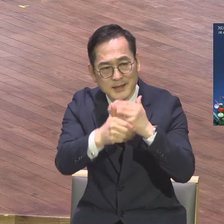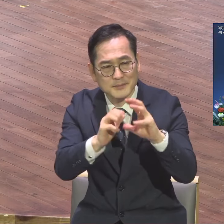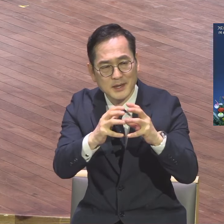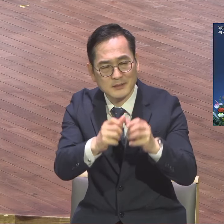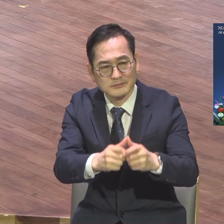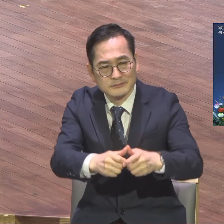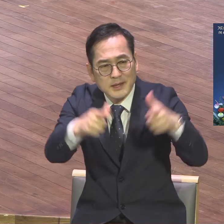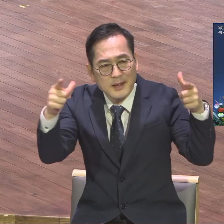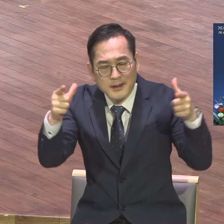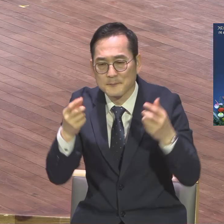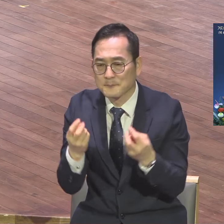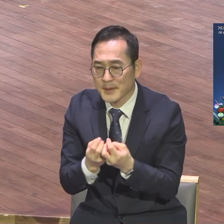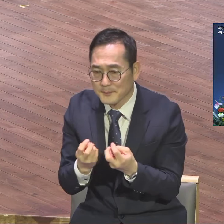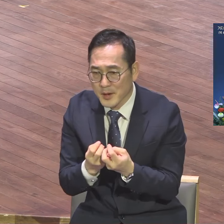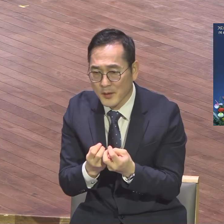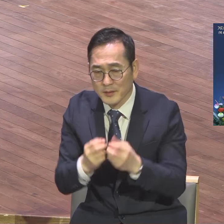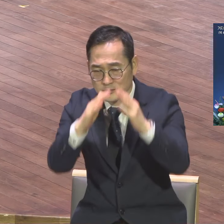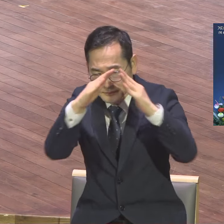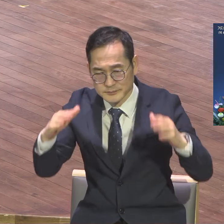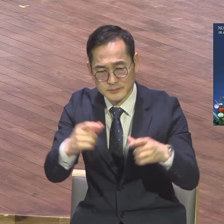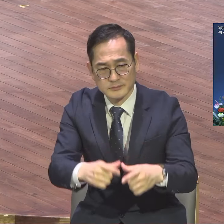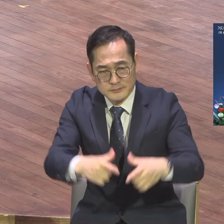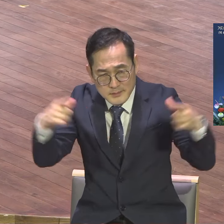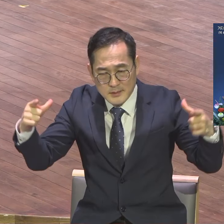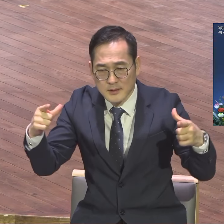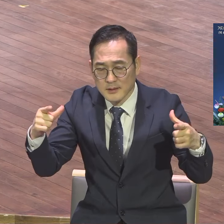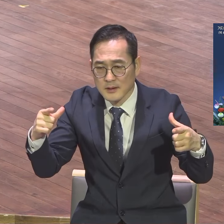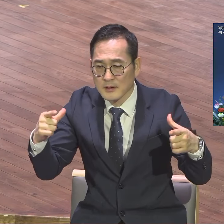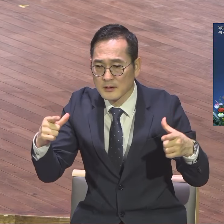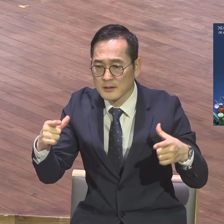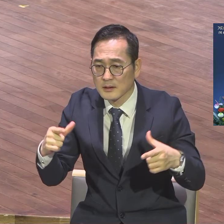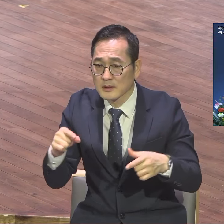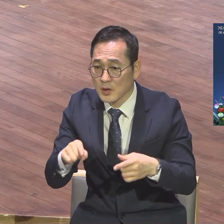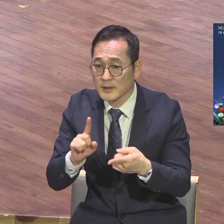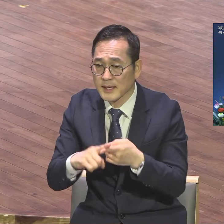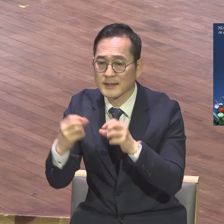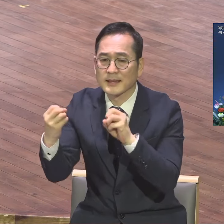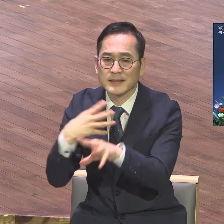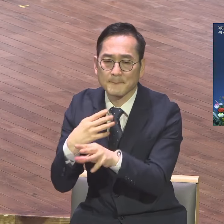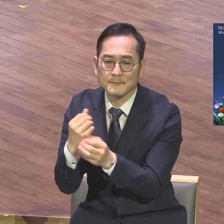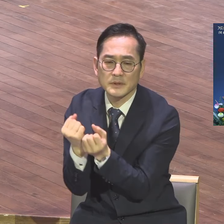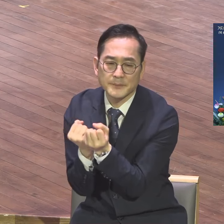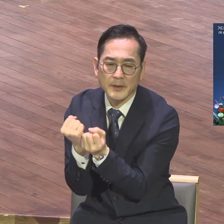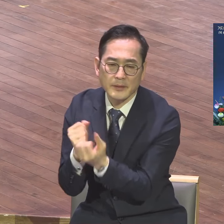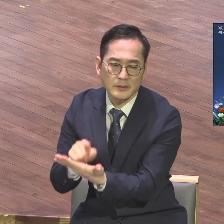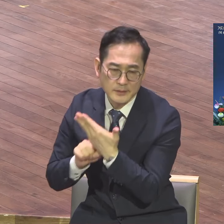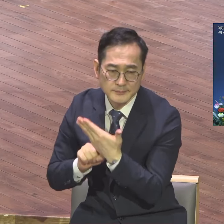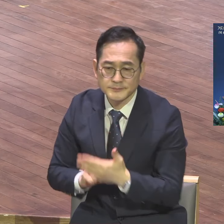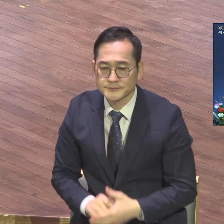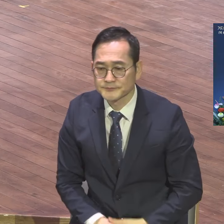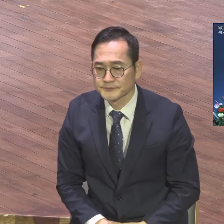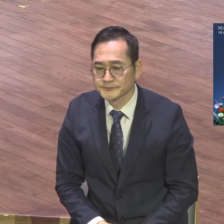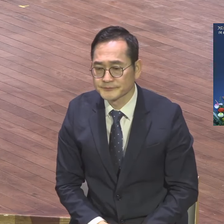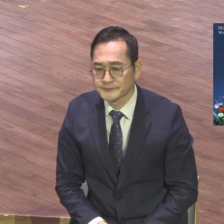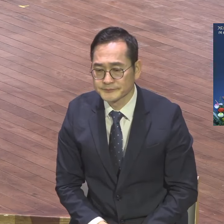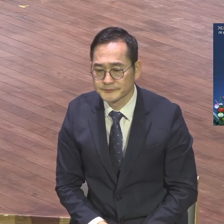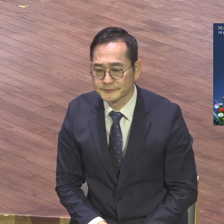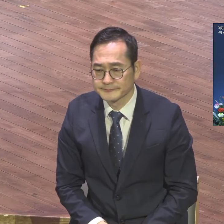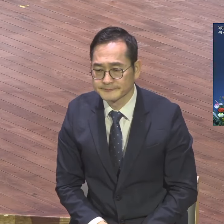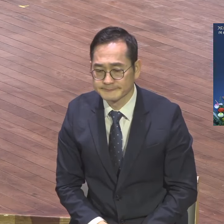장막틀을 열피는 응답을 체험할 수 있는지에 대한 답을 주고 있어요. 영계전 승동 오늘 말씀 제목처럼